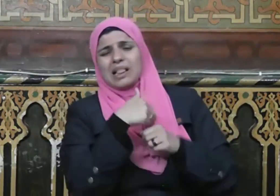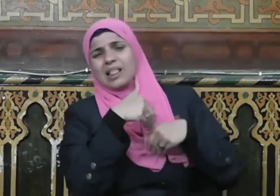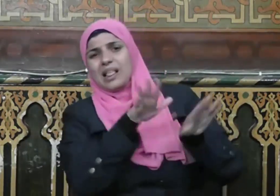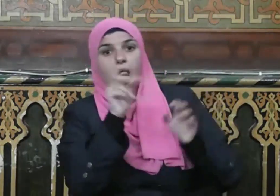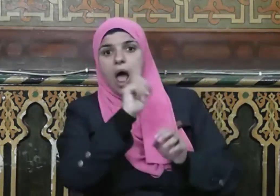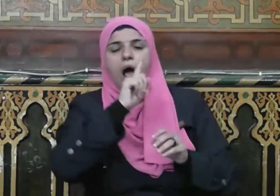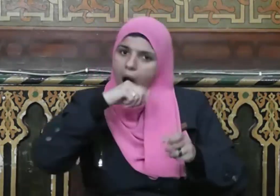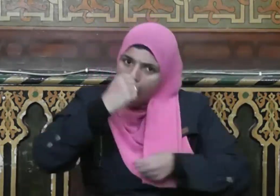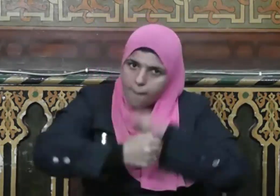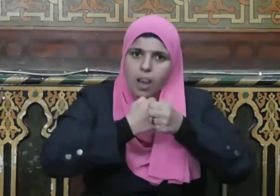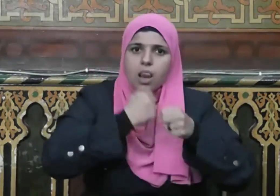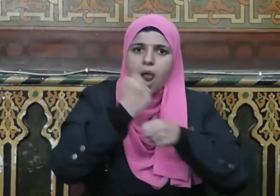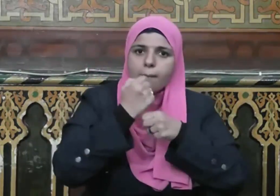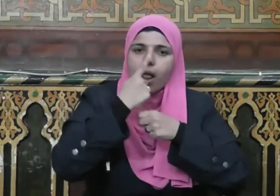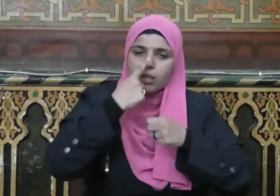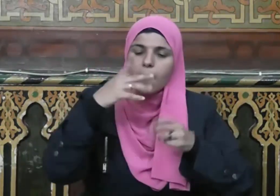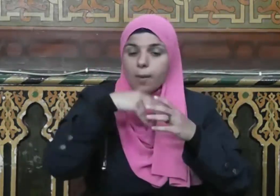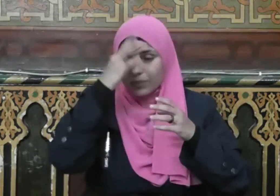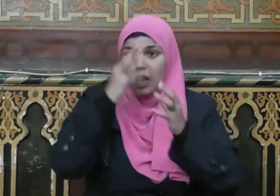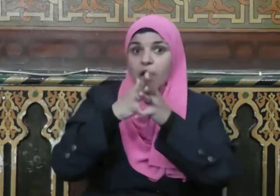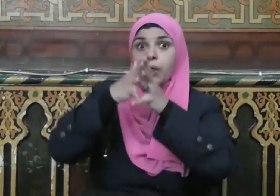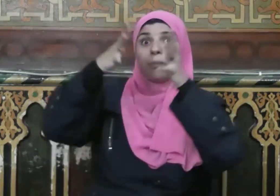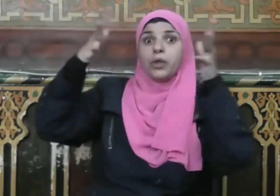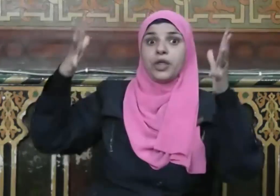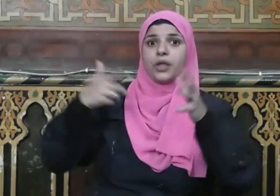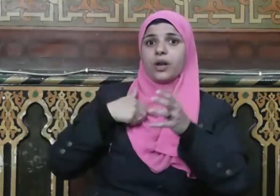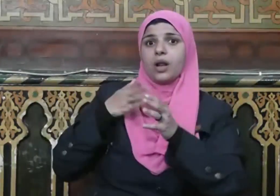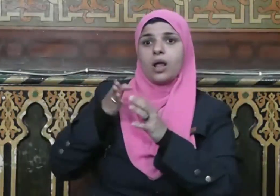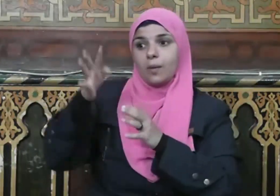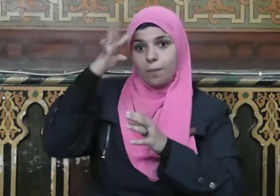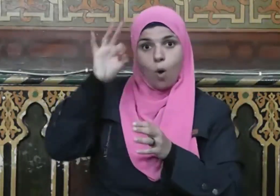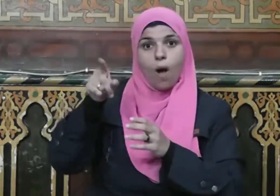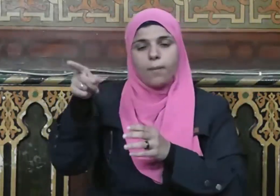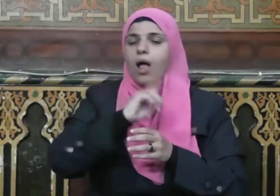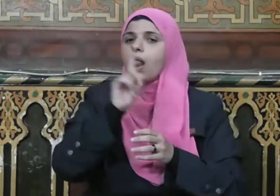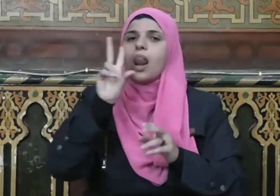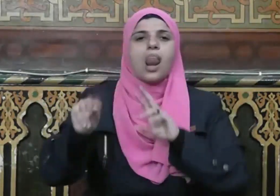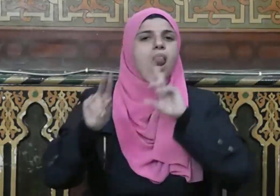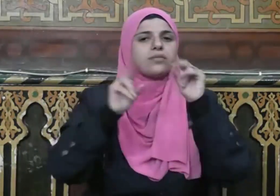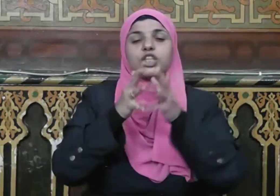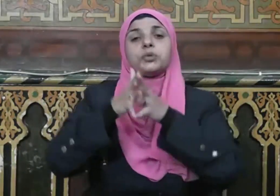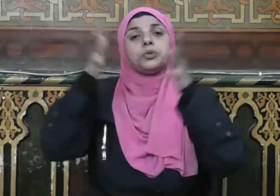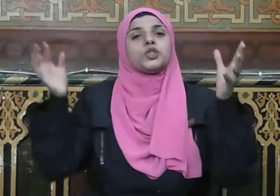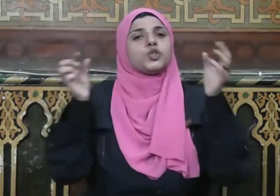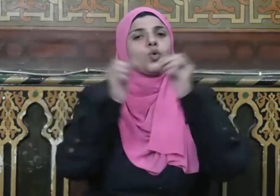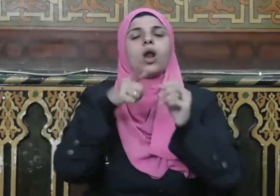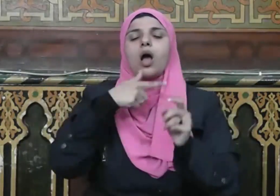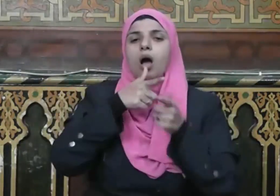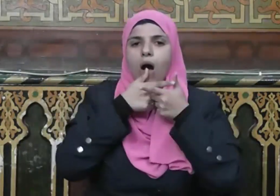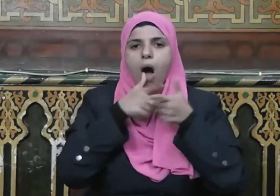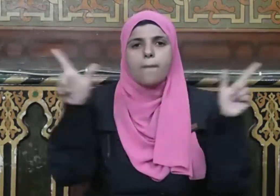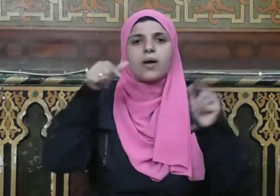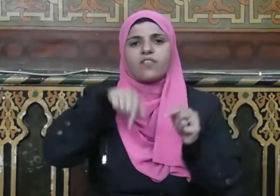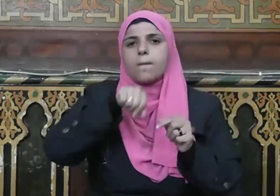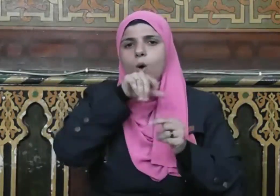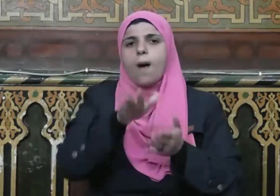ولا يستكفر عملا فيعجبه ولقد أخبر النبي صلى الله عليه